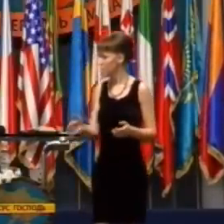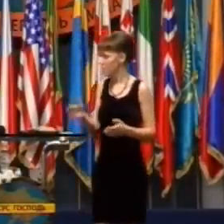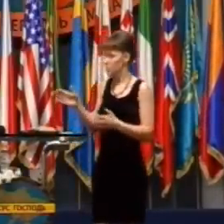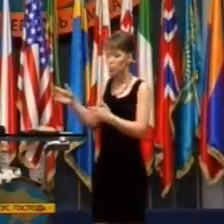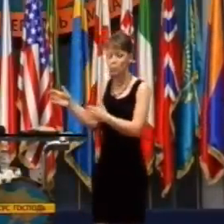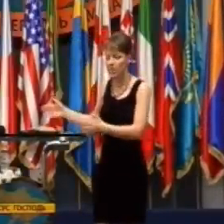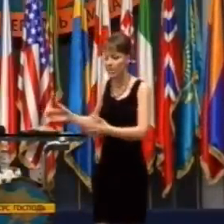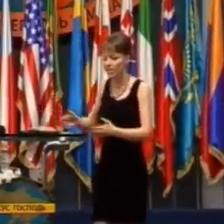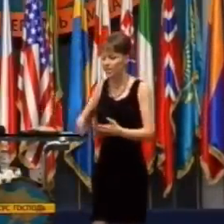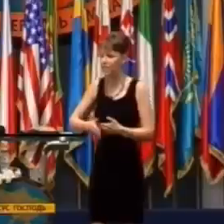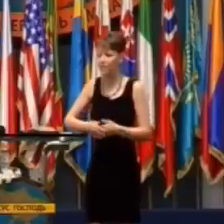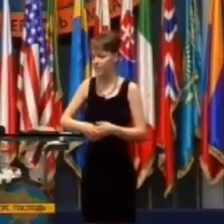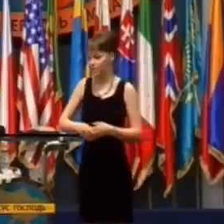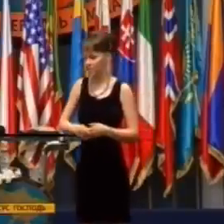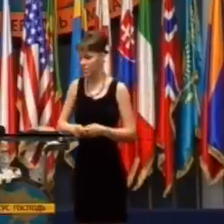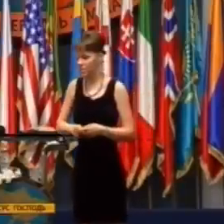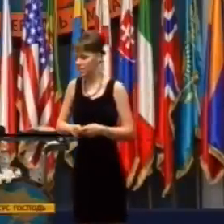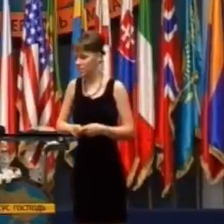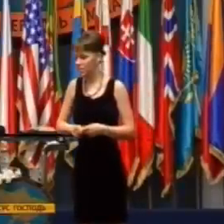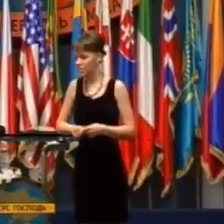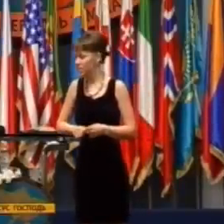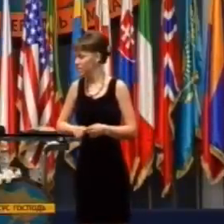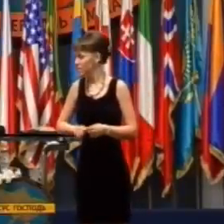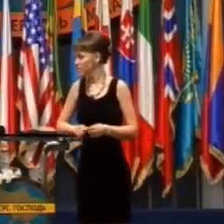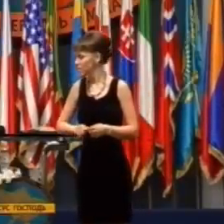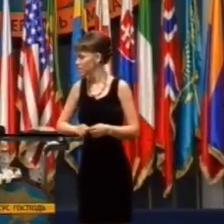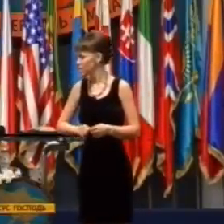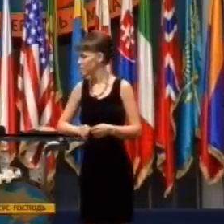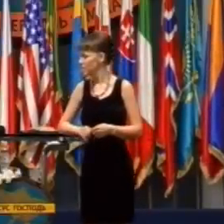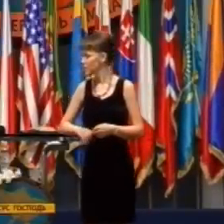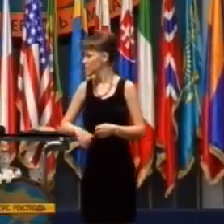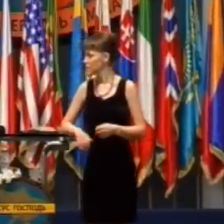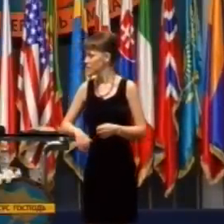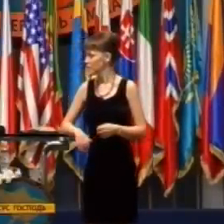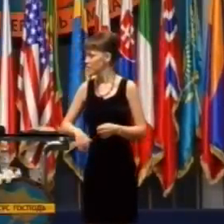ale Biblia nehovorí v 3. kapitole Efežanom